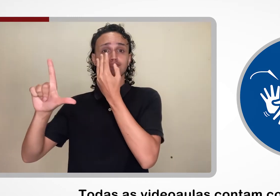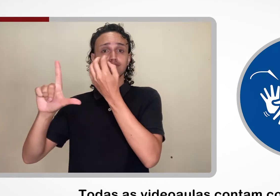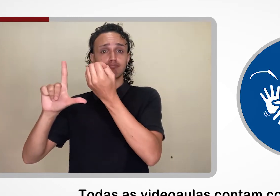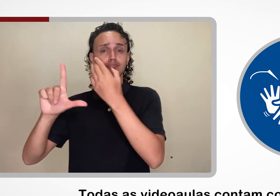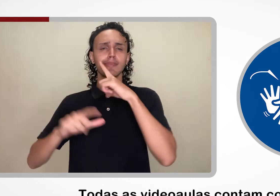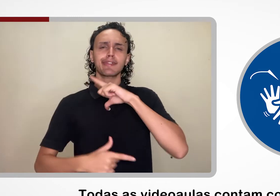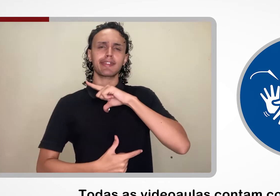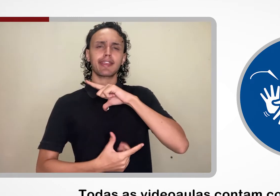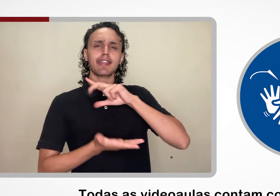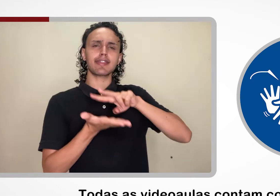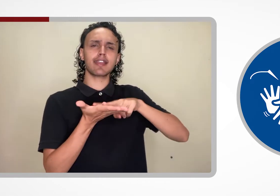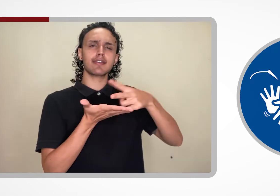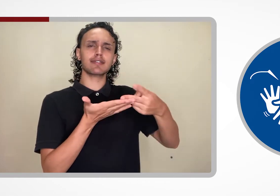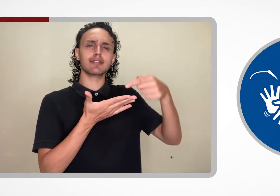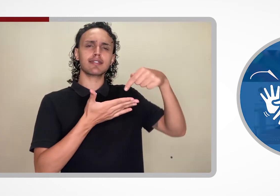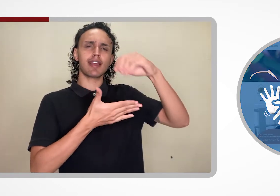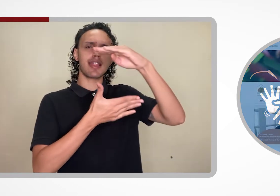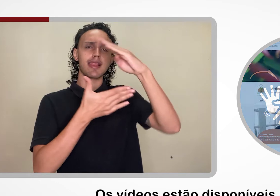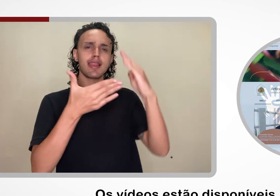brasileira de sinais.